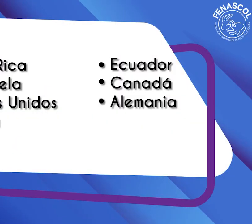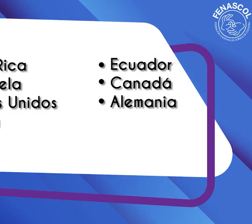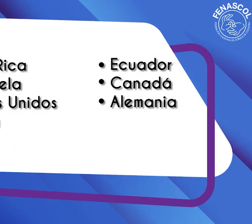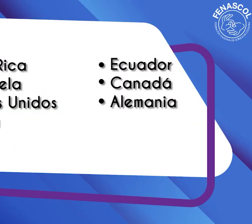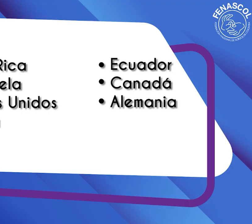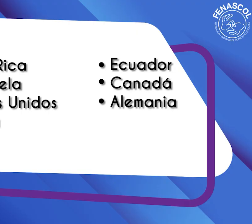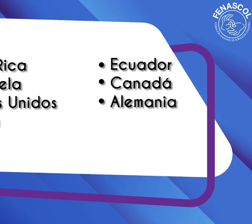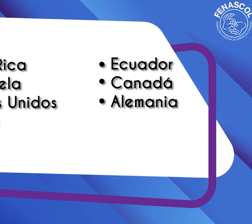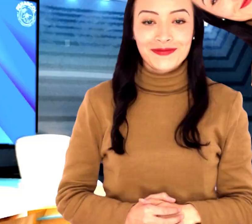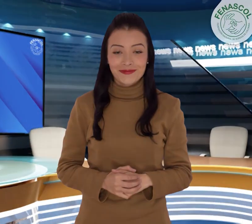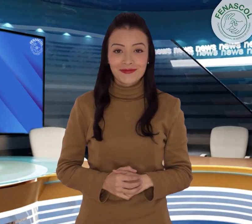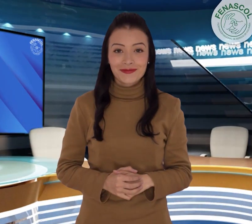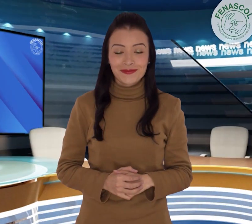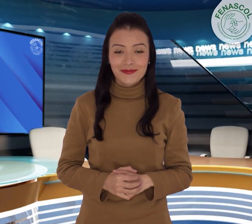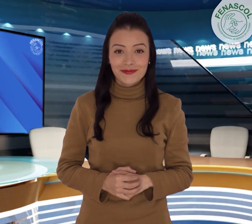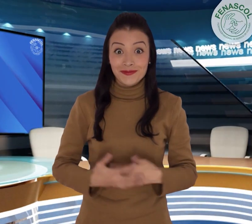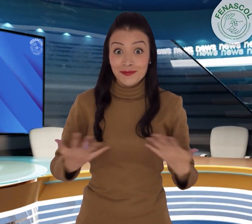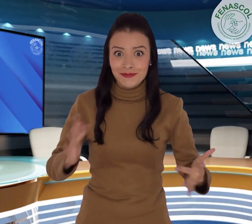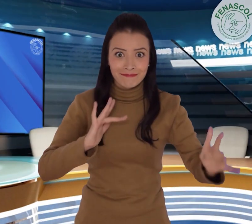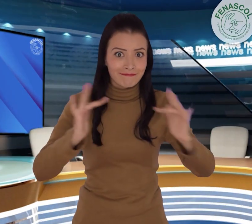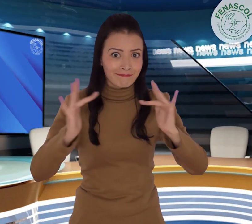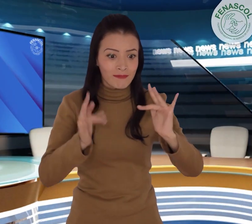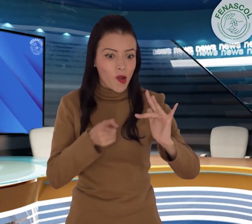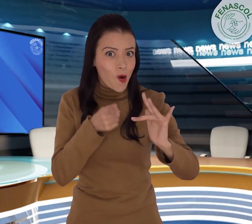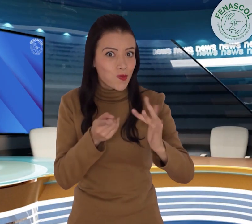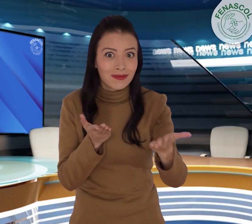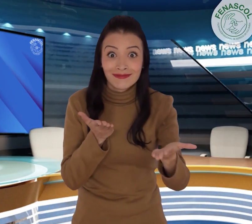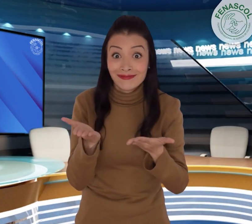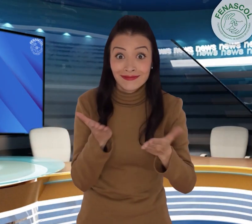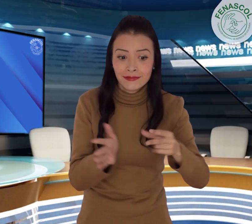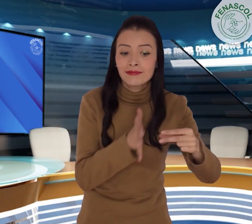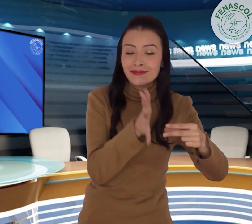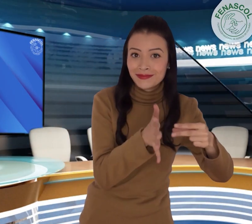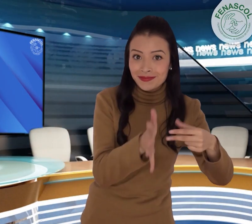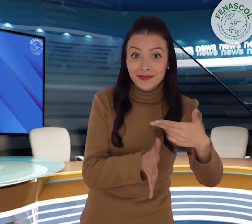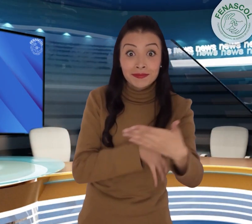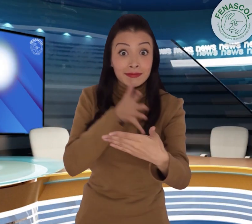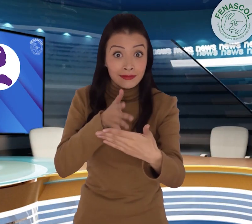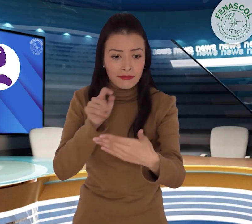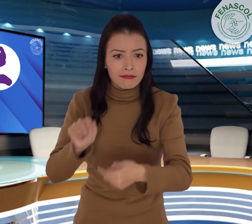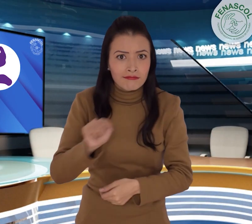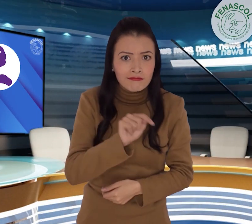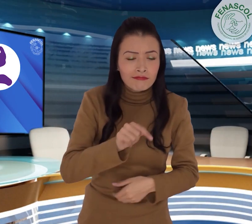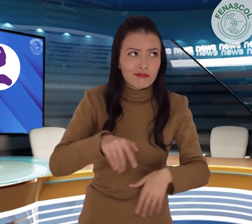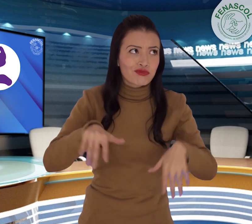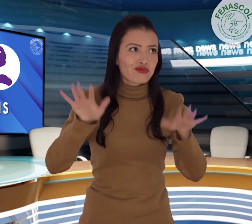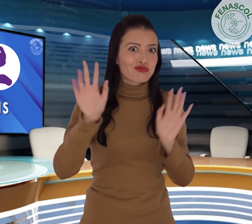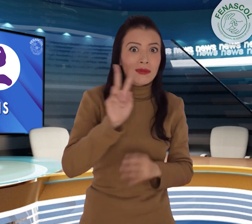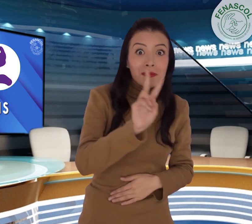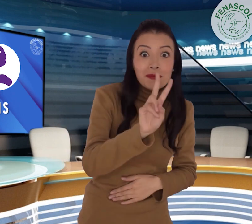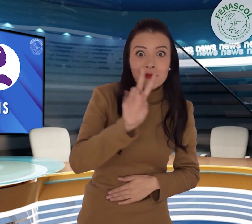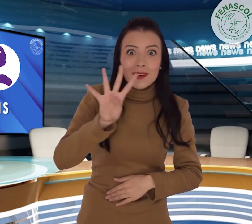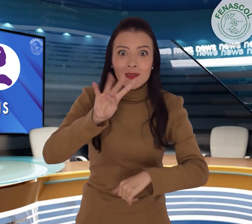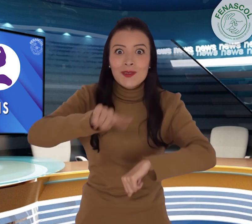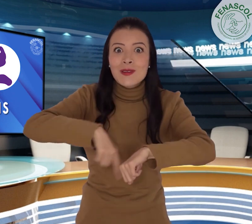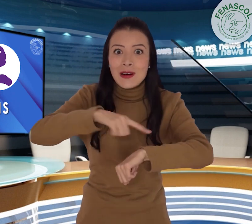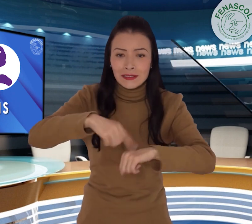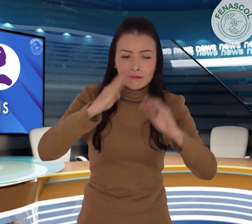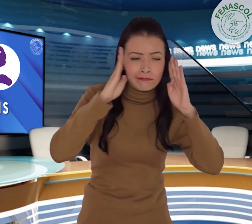Ecuador, Canadá, Alemania. Centro de Relevo ha mantenido su servicio las 24 horas del día en nuestras